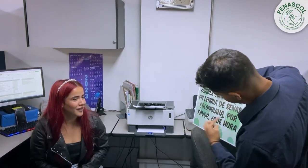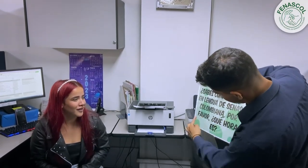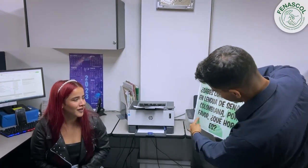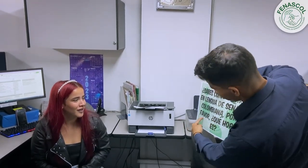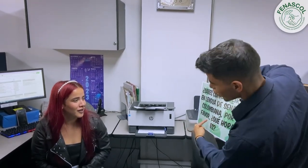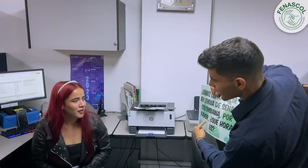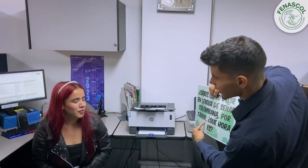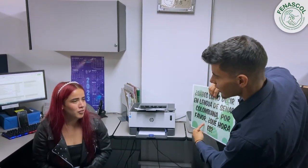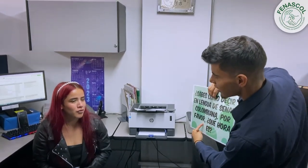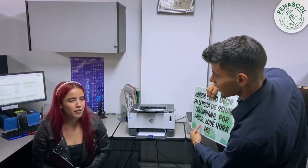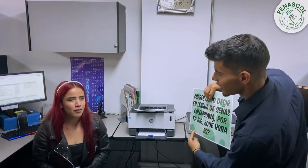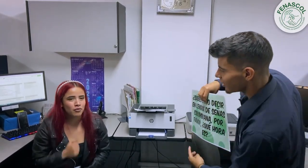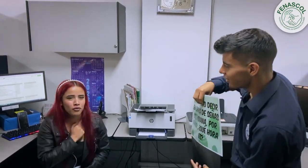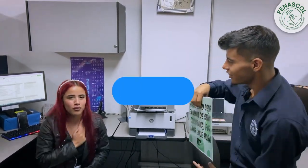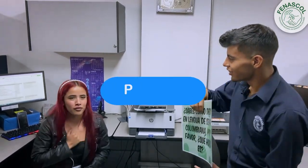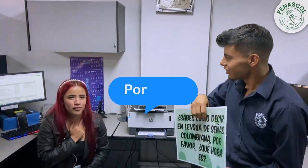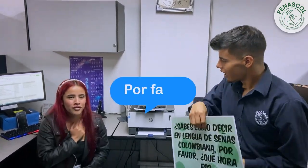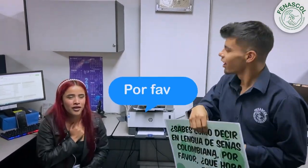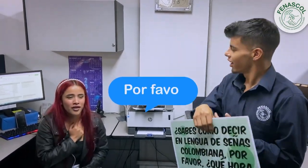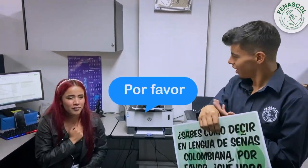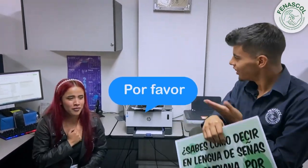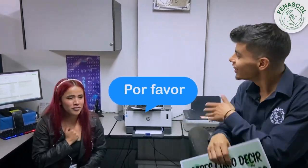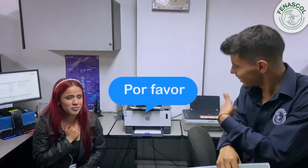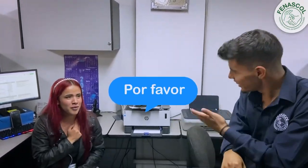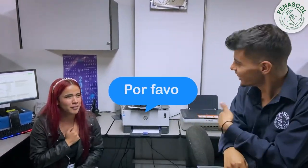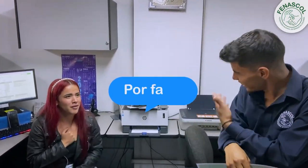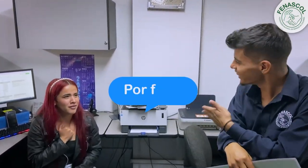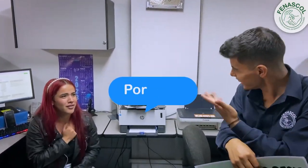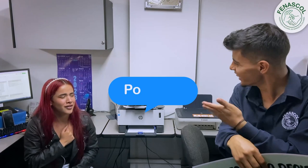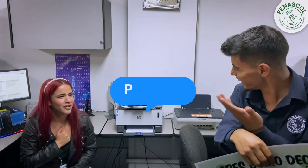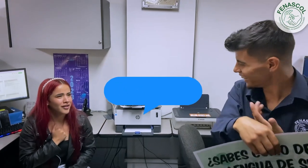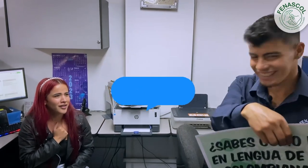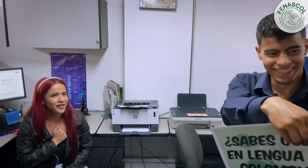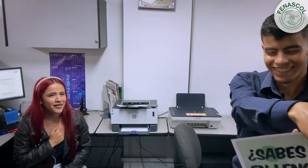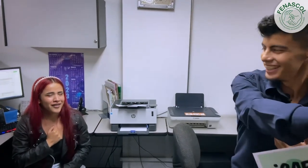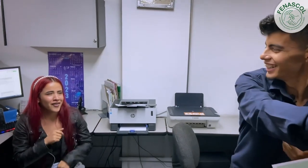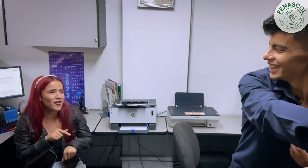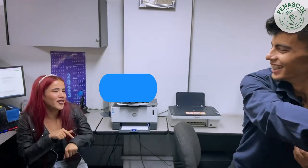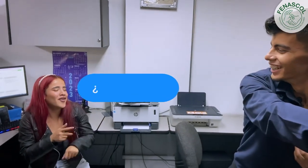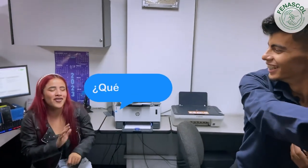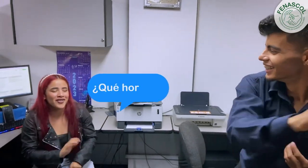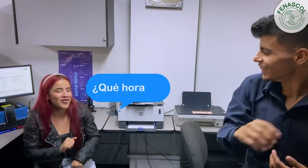Por favor, ¿sí? ¿Eso es por favor? ¿Ora?